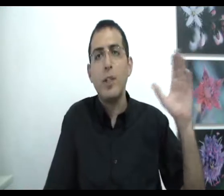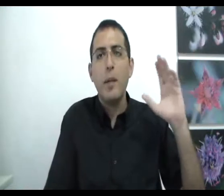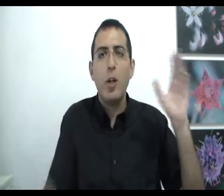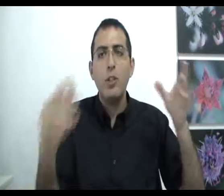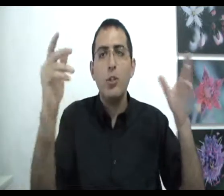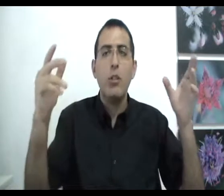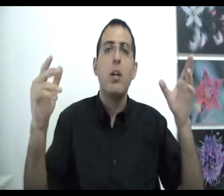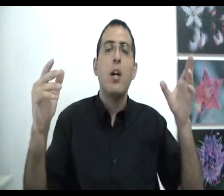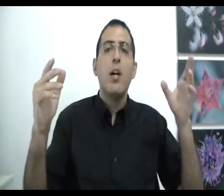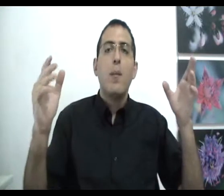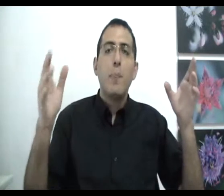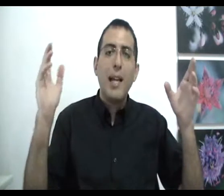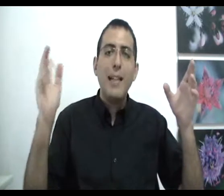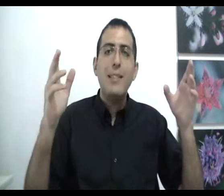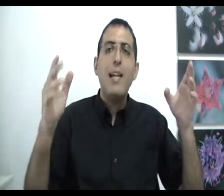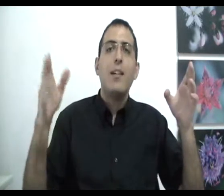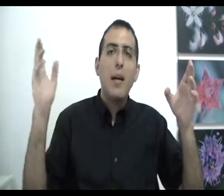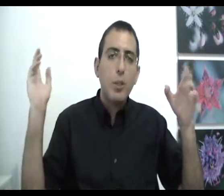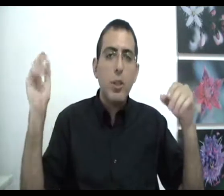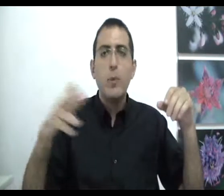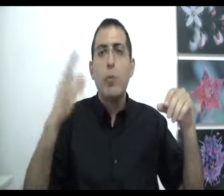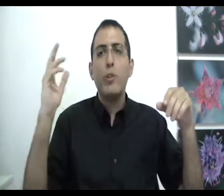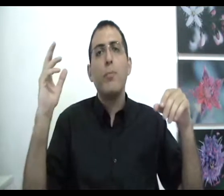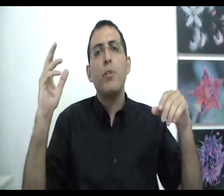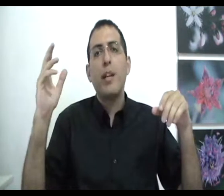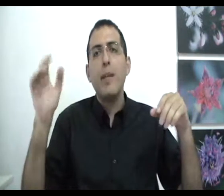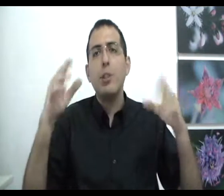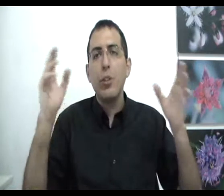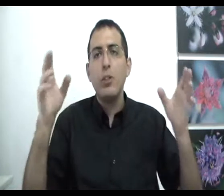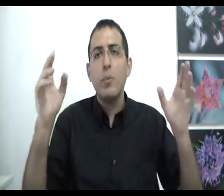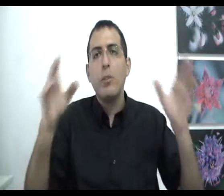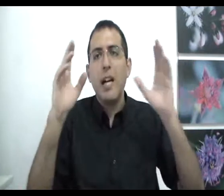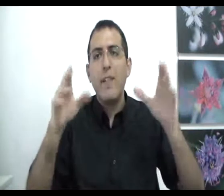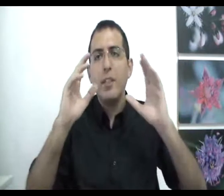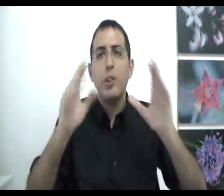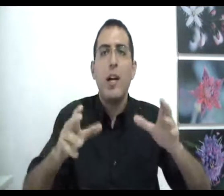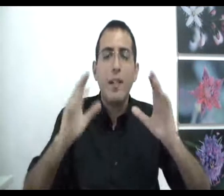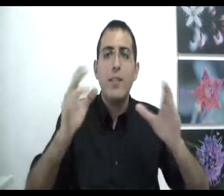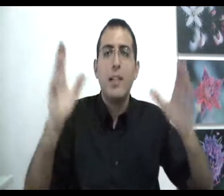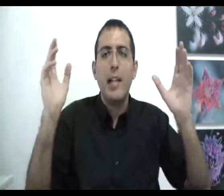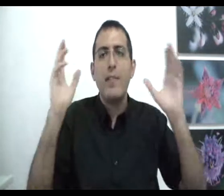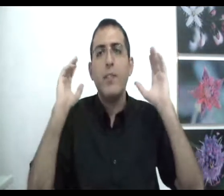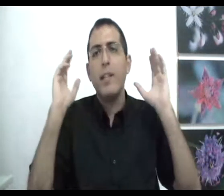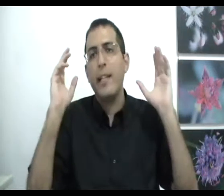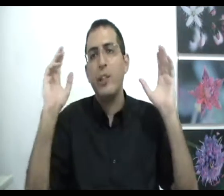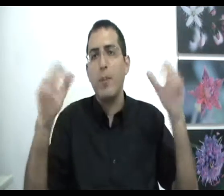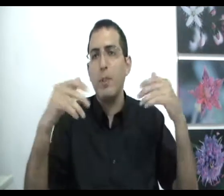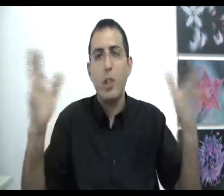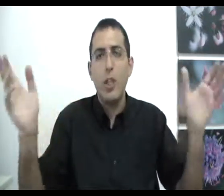כשאני אומר, כל השיטות, בכלל זה, גם השיטות המתו פשוט ביותר. גם שיטות שאמרות, כך אבן תשתך ולה ותגיד לאבן תביא לי גשם. לא משנה, כל